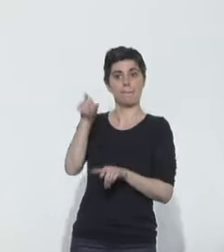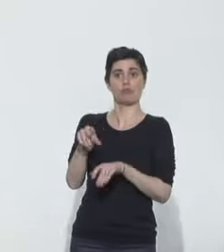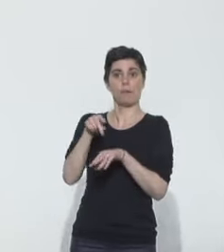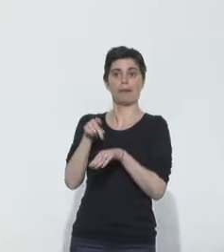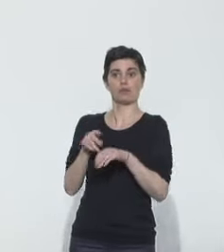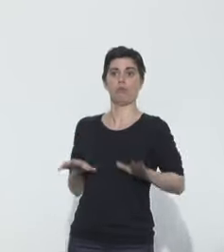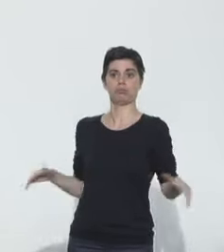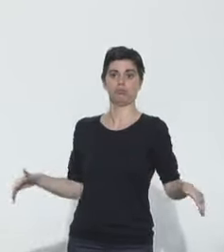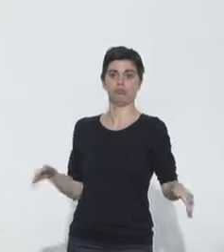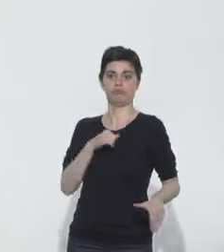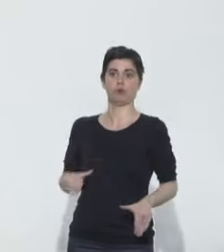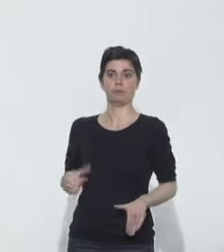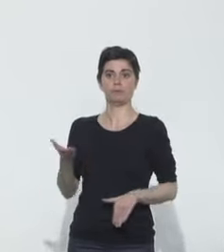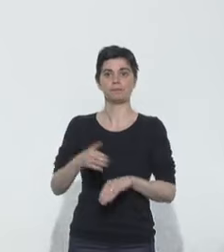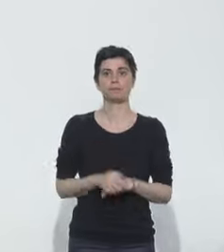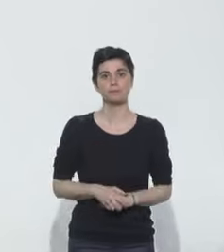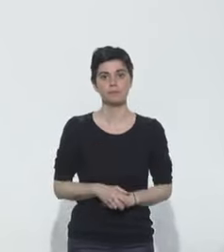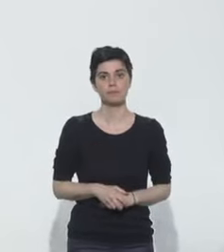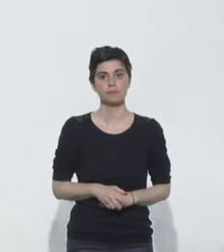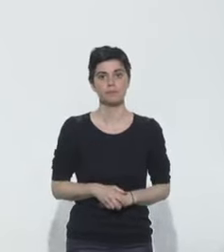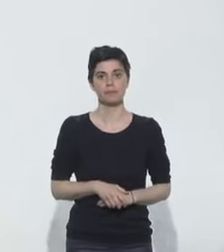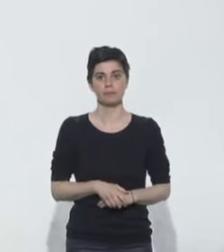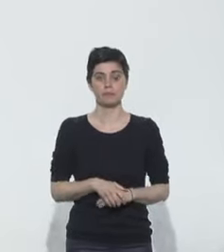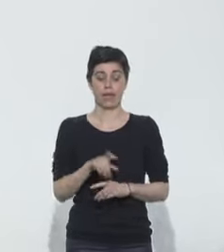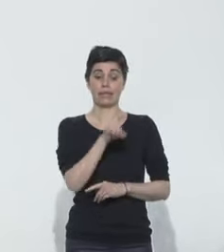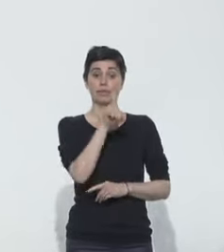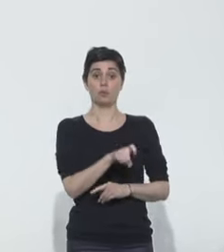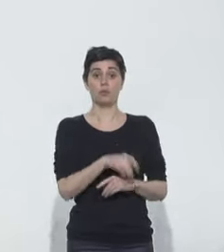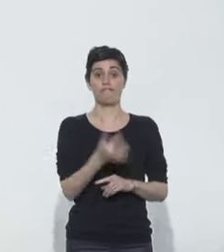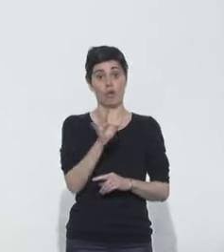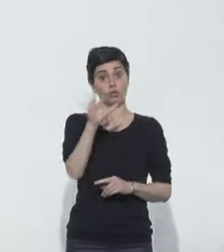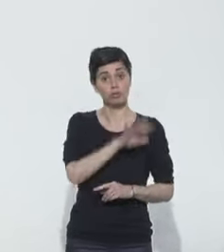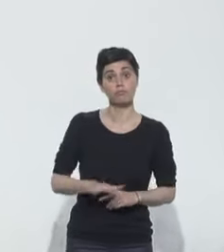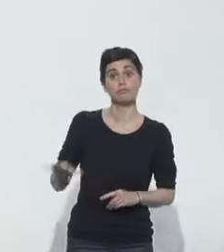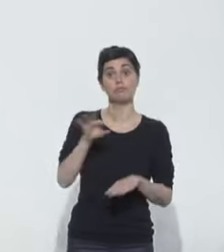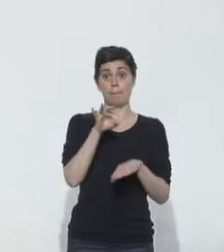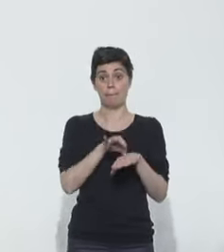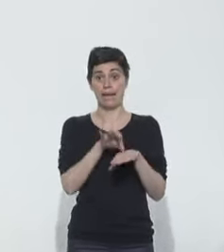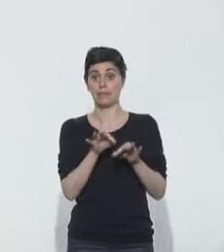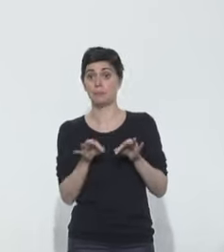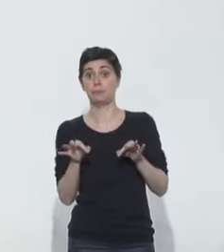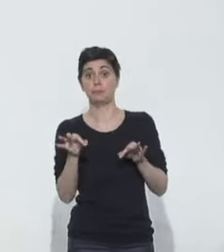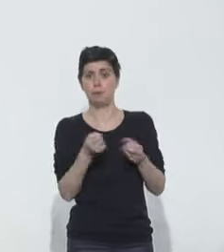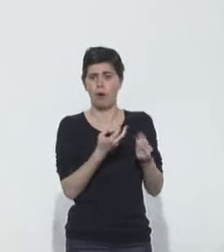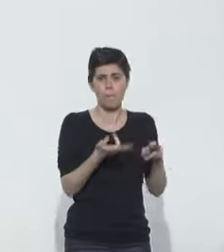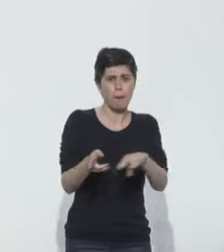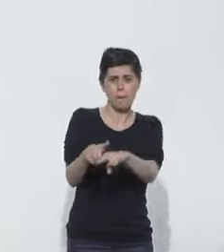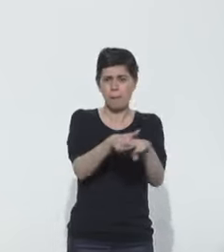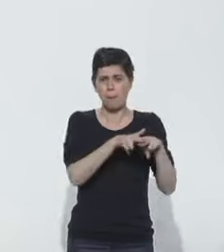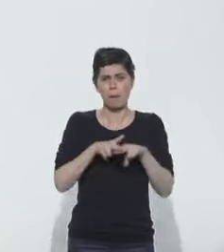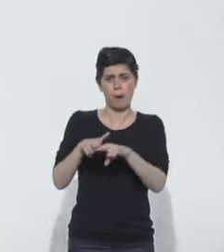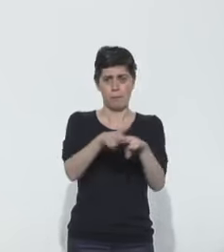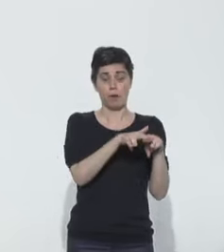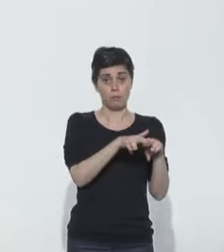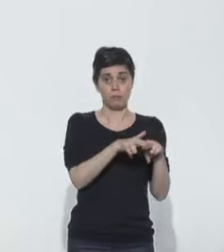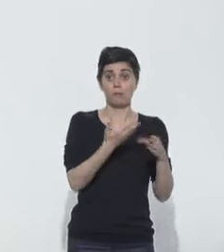une obésité importante. Une question pour l'agence de presse italienne ANSA. En France, l'épidémie reste encore aujourd'hui très meurtrière. La descente attendue